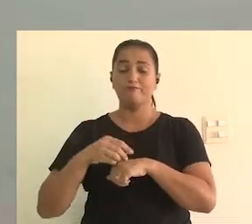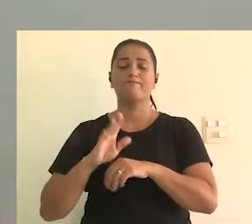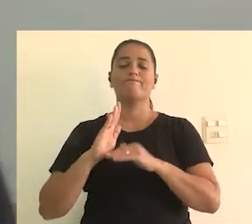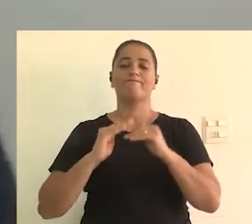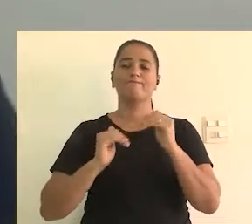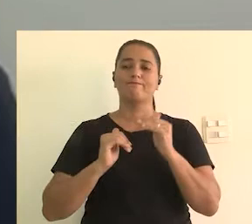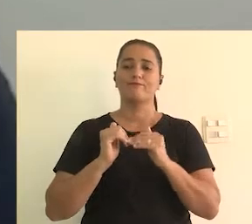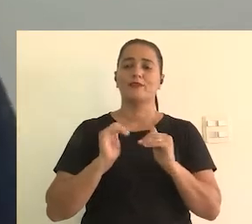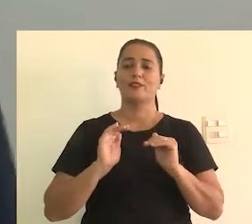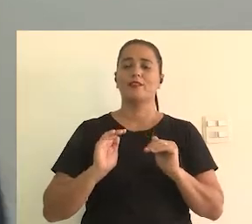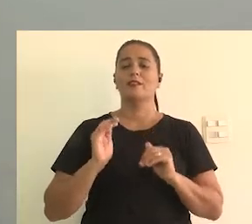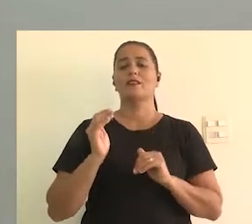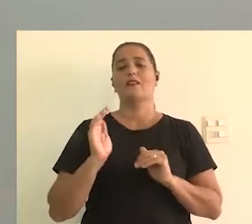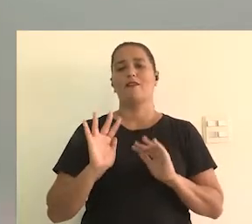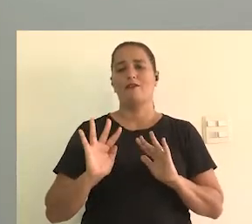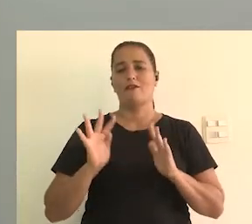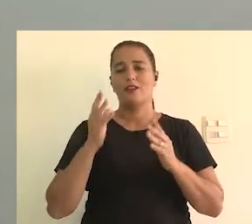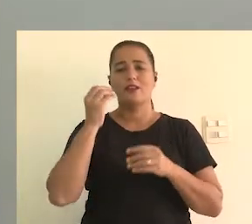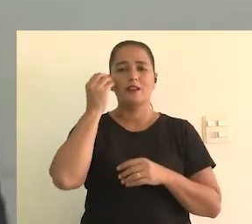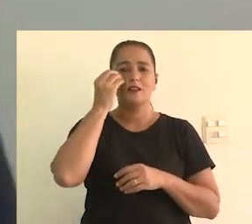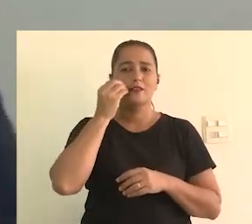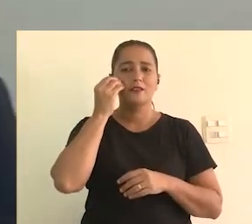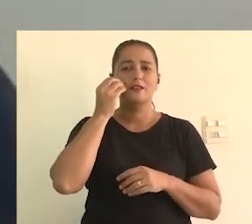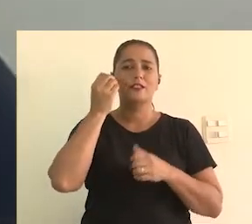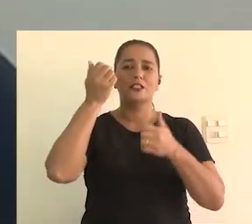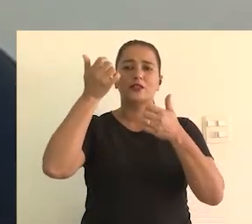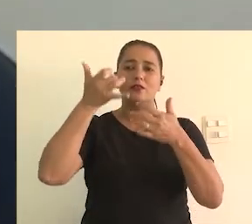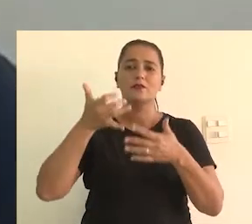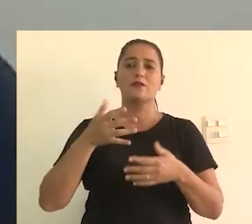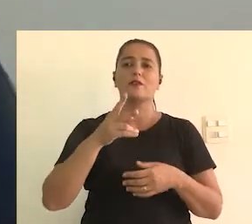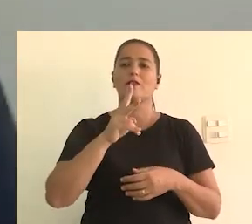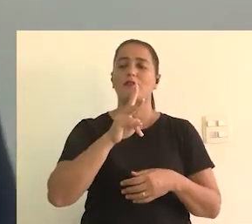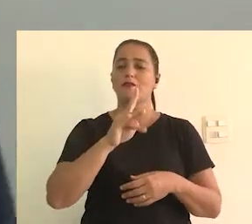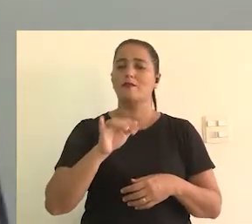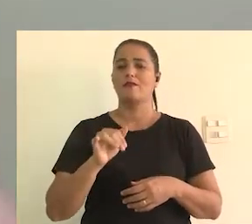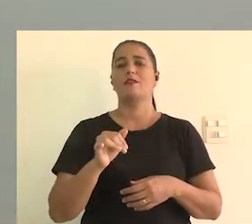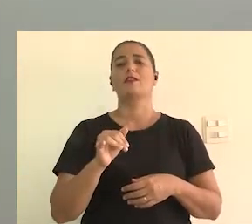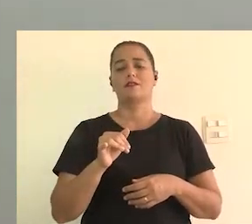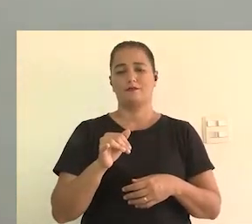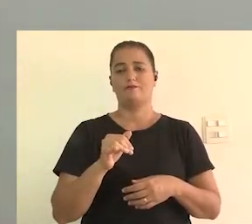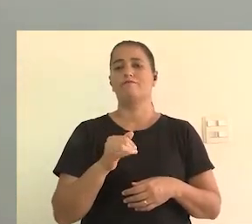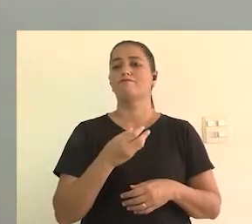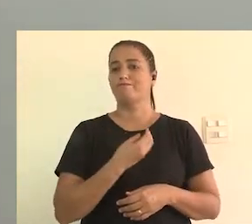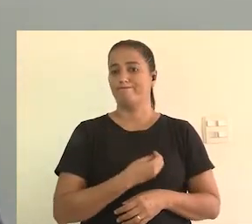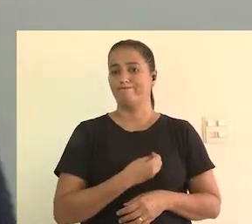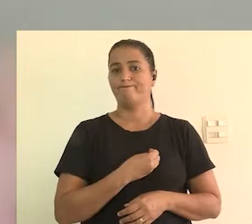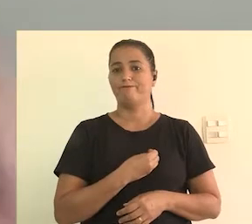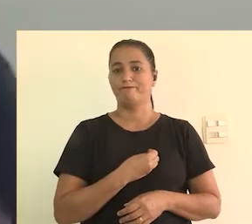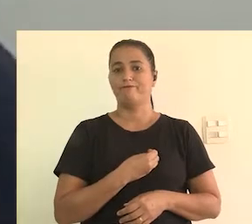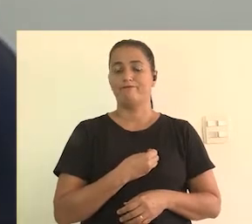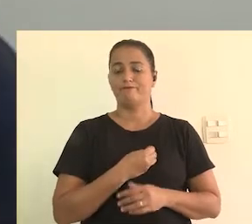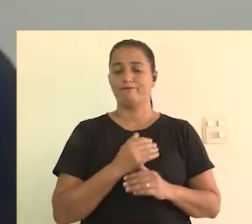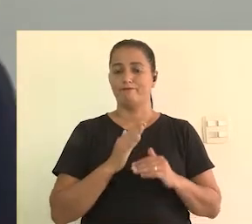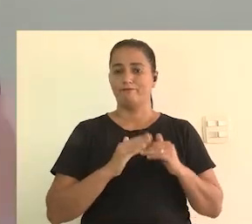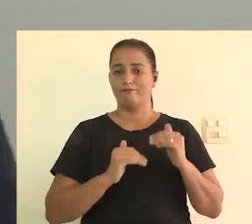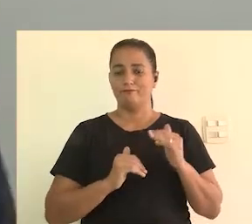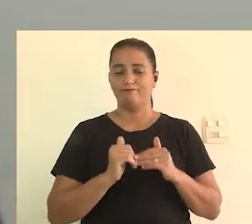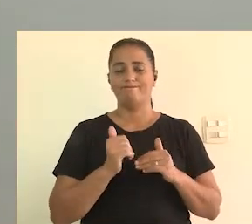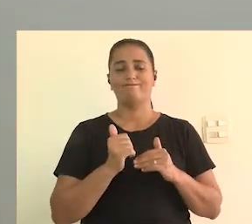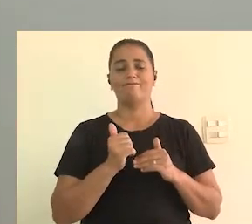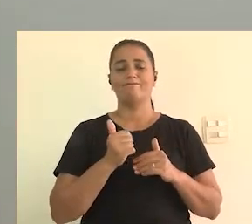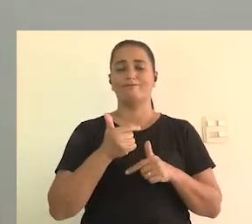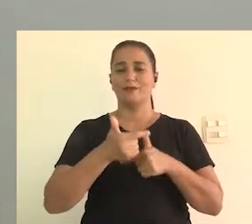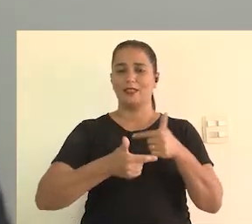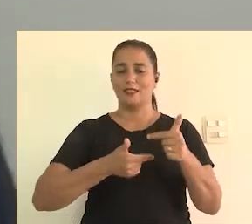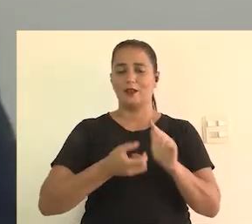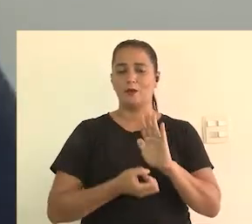dessa mesa é justamente enriquecer conhecimento de profissionais de evento através da experiência e relatos que vocês